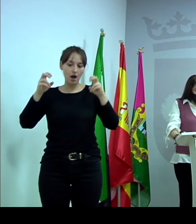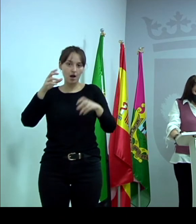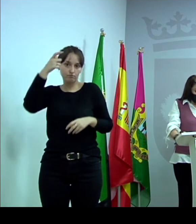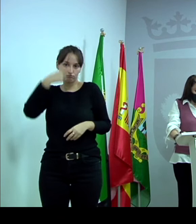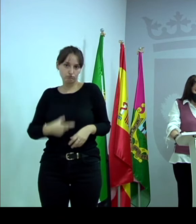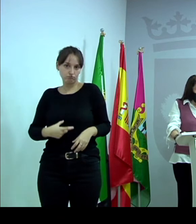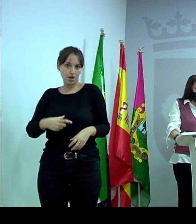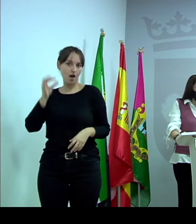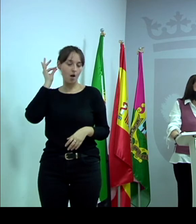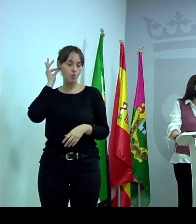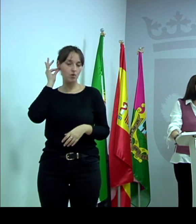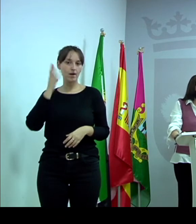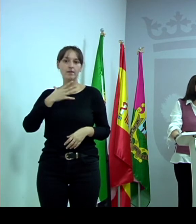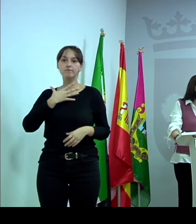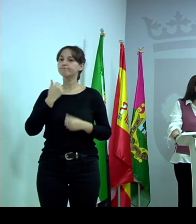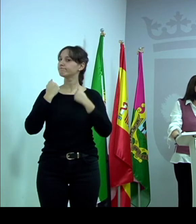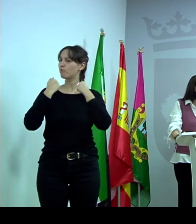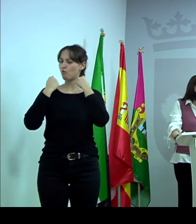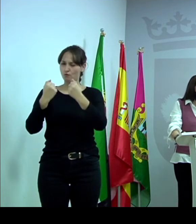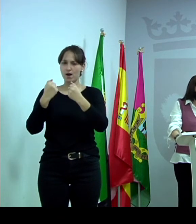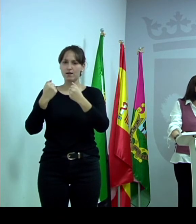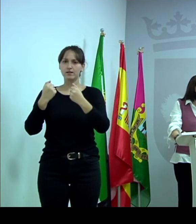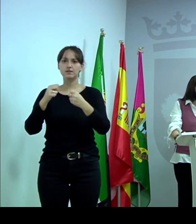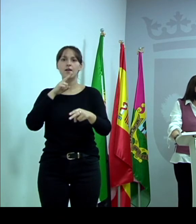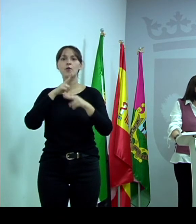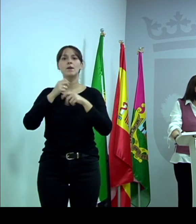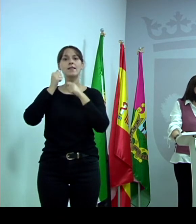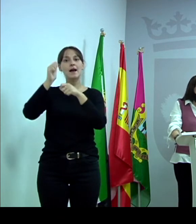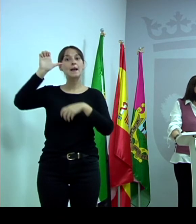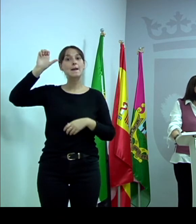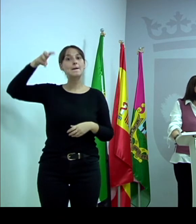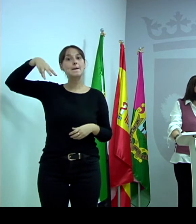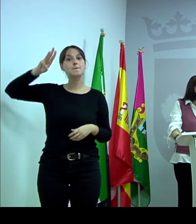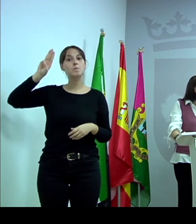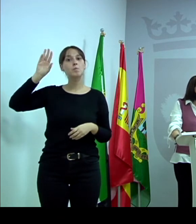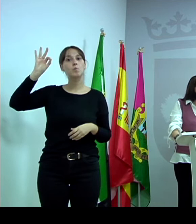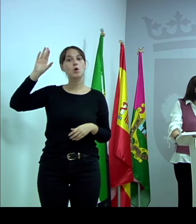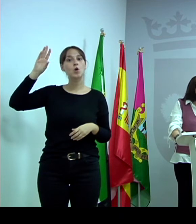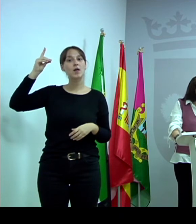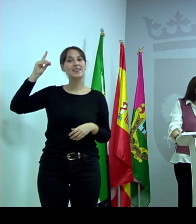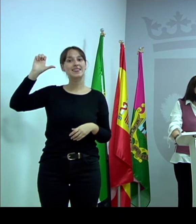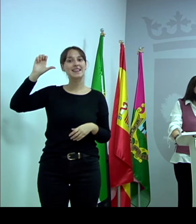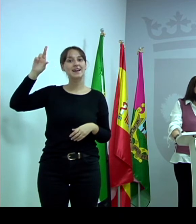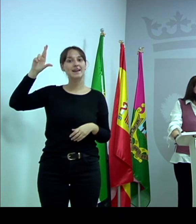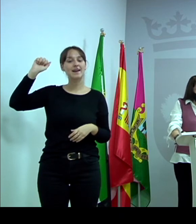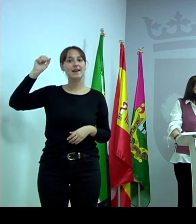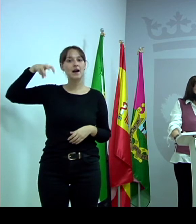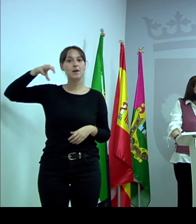dirigido? Pues a la población abierta, a quien quiera asistir, a quien se quiera apuntar a través de nuestra plataforma.